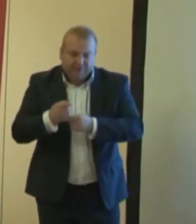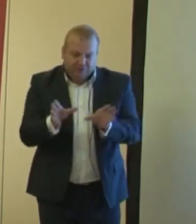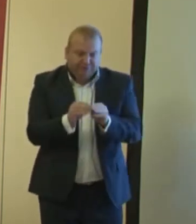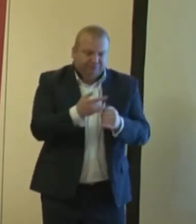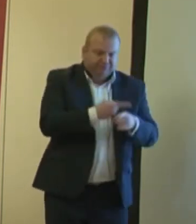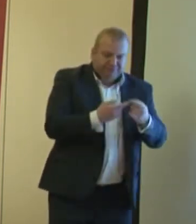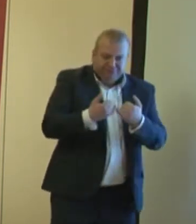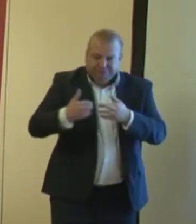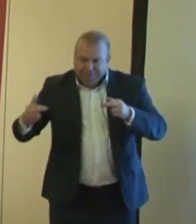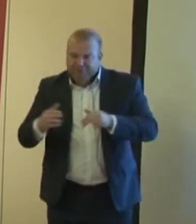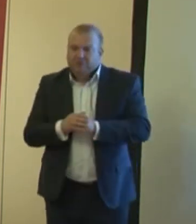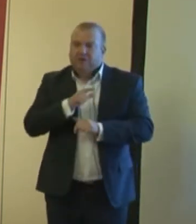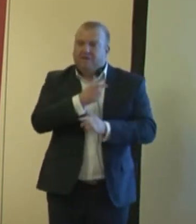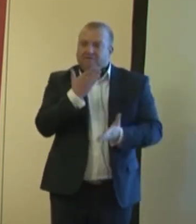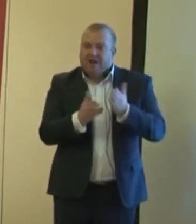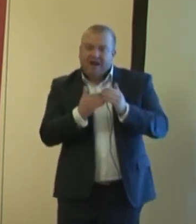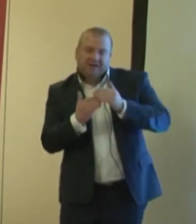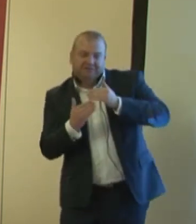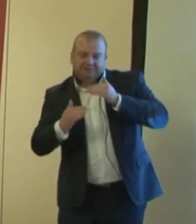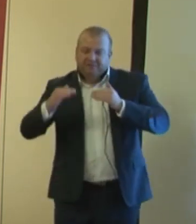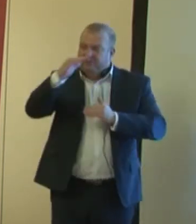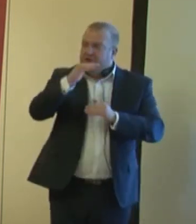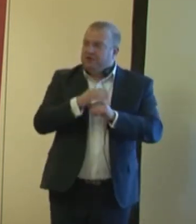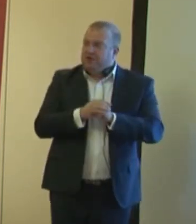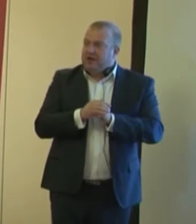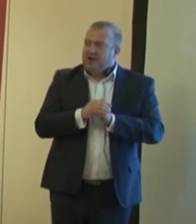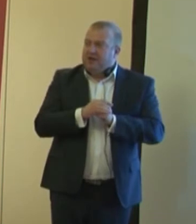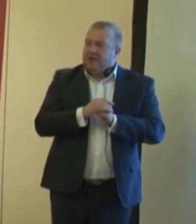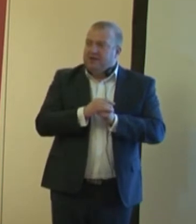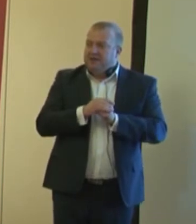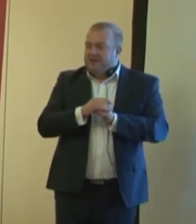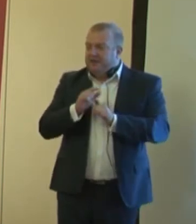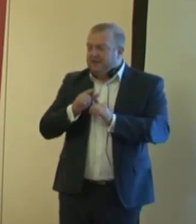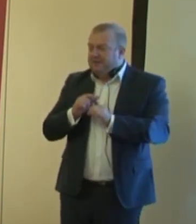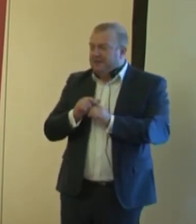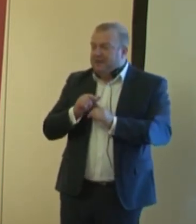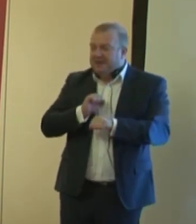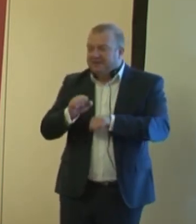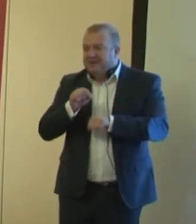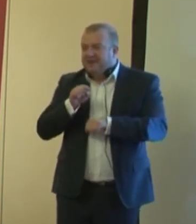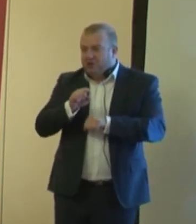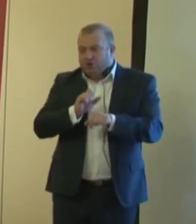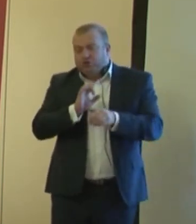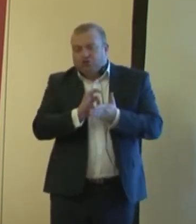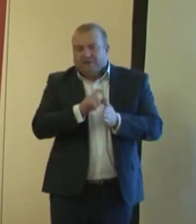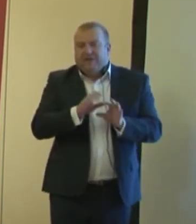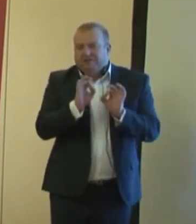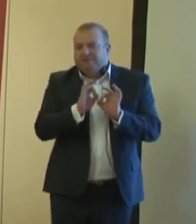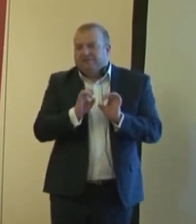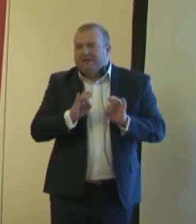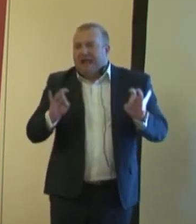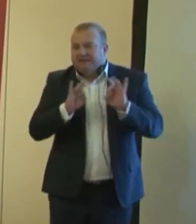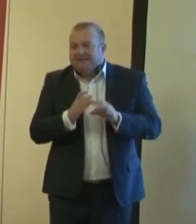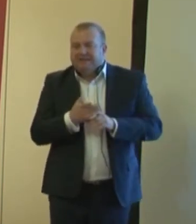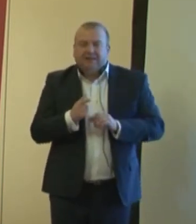waga jest prawie dziesięciokrotnie wyższa, aniżeli na przeciętnego ucznia w szkole, jest to już pewien gest. Problem jest tylko w